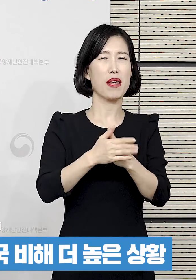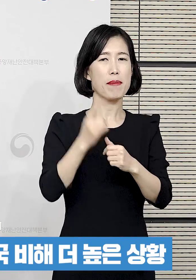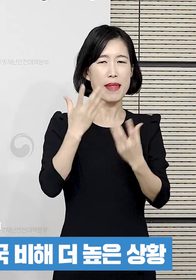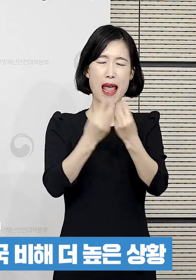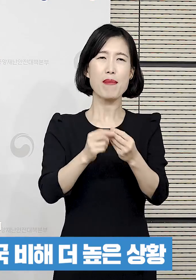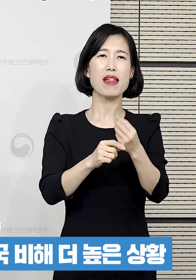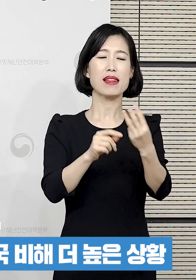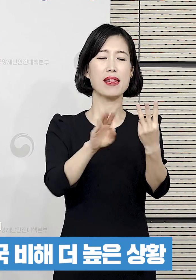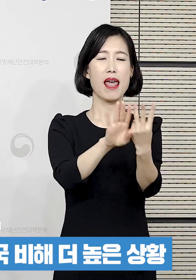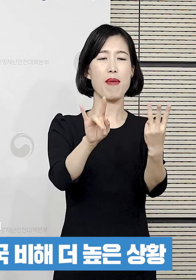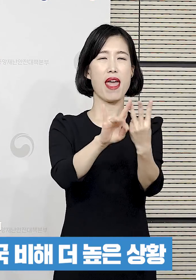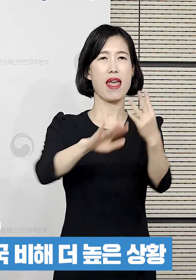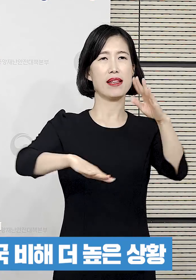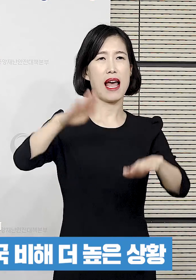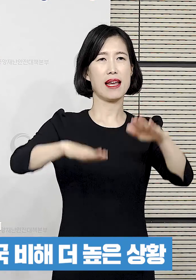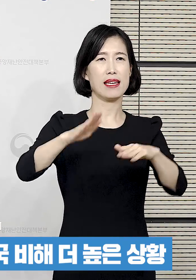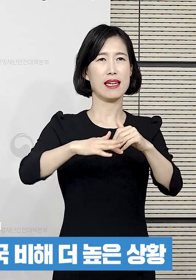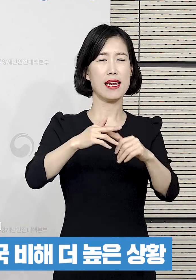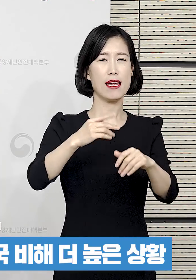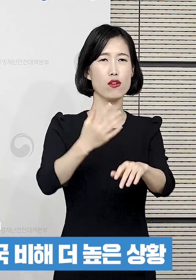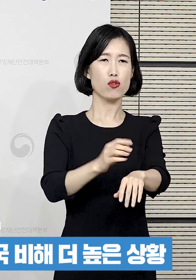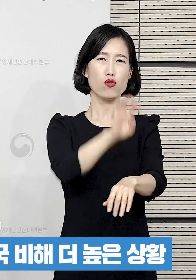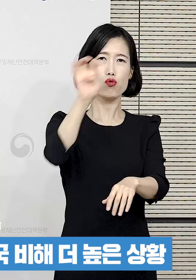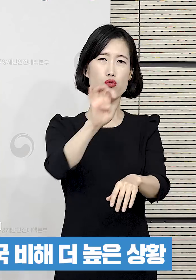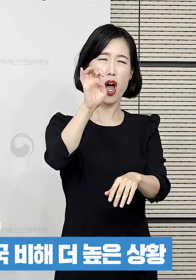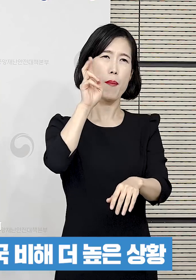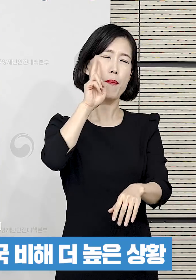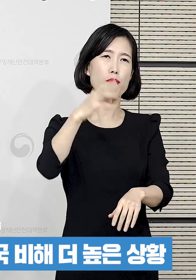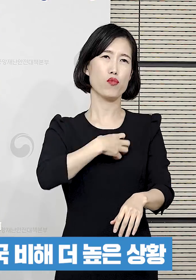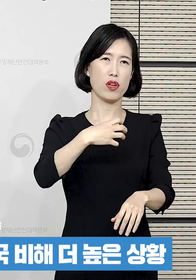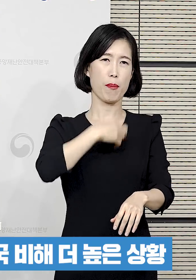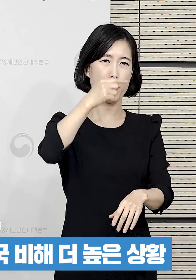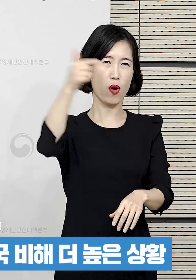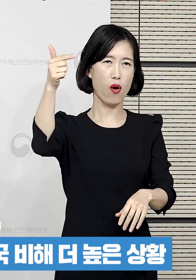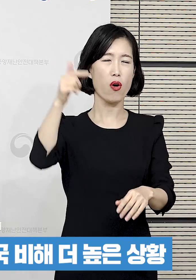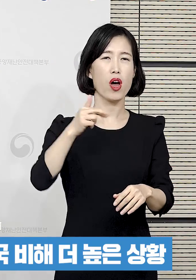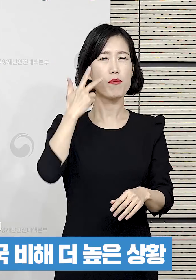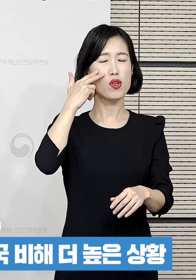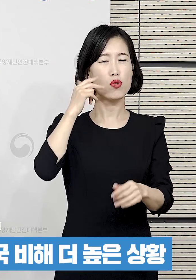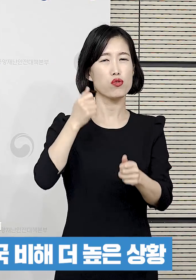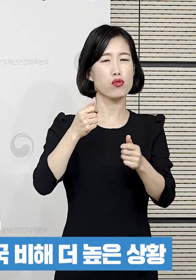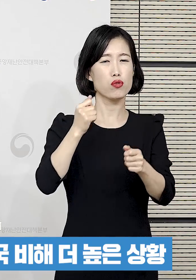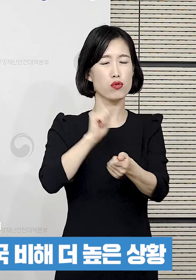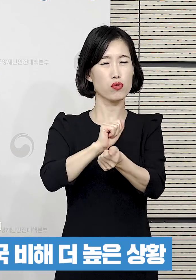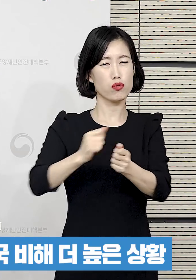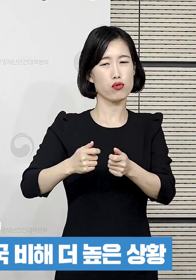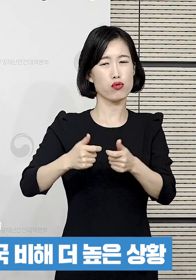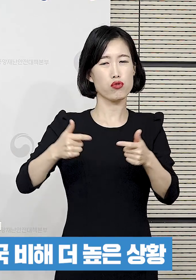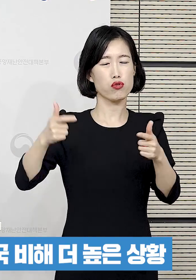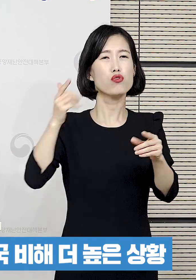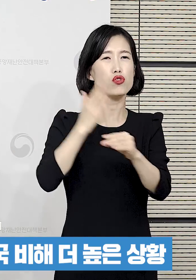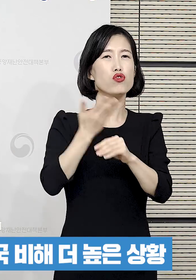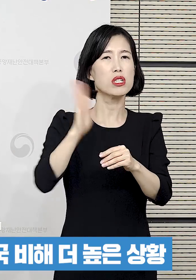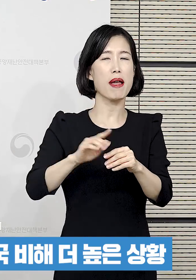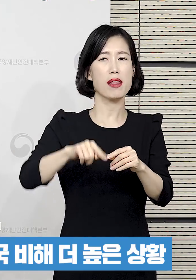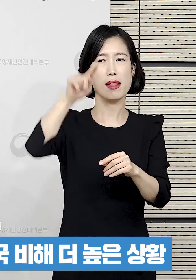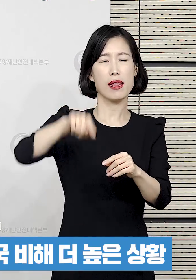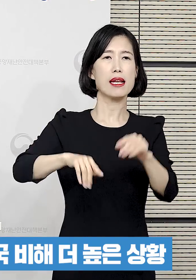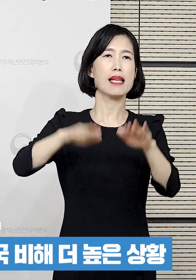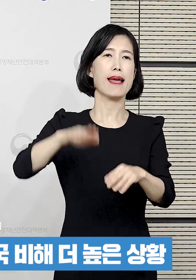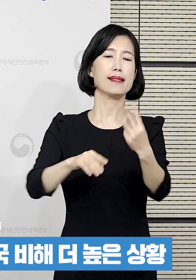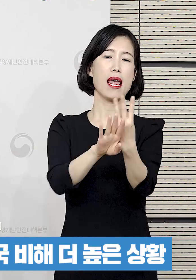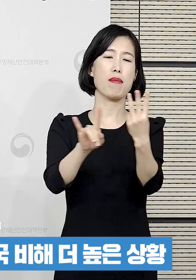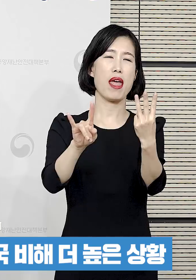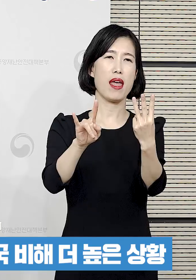것이라고 생각을 합니다. 그래서 한 3배 이상의 어떤 차이 유럽 입국자들에서 확진자 비율이 높기,